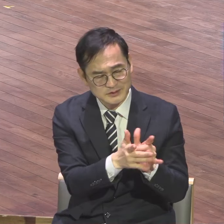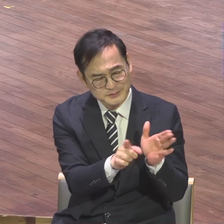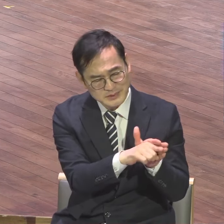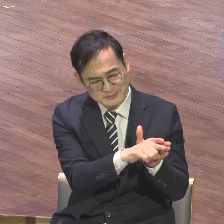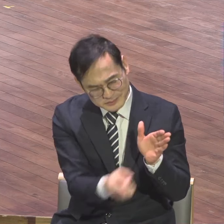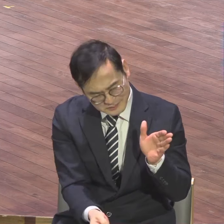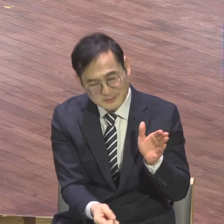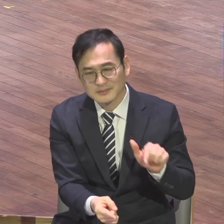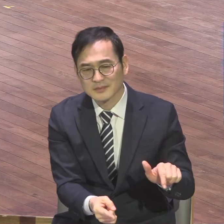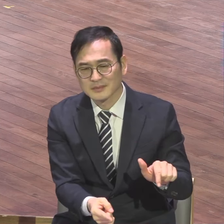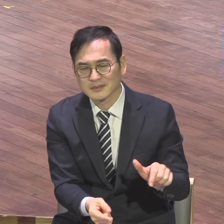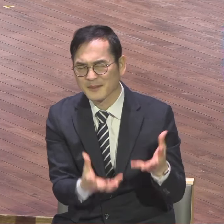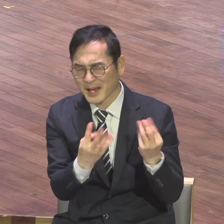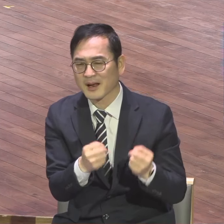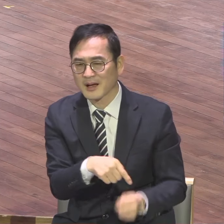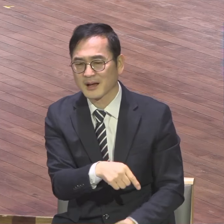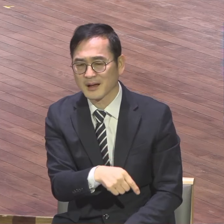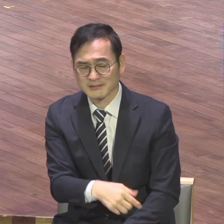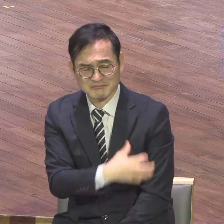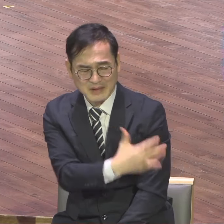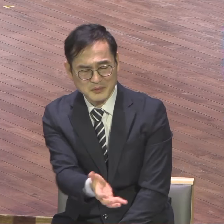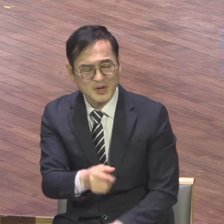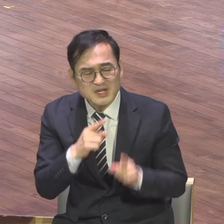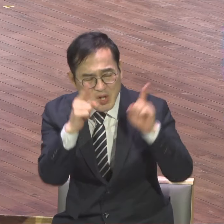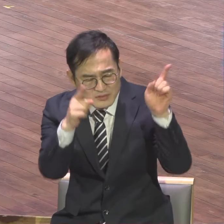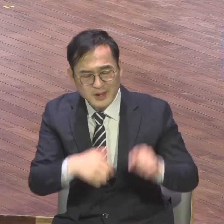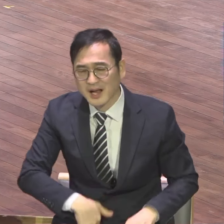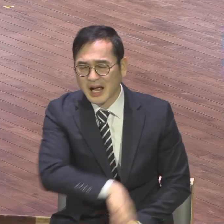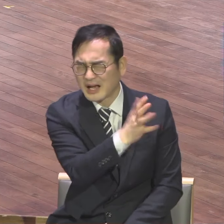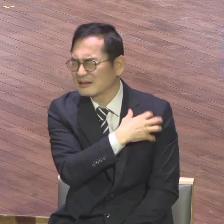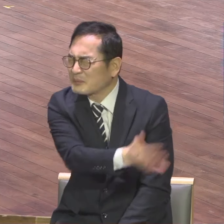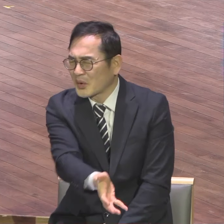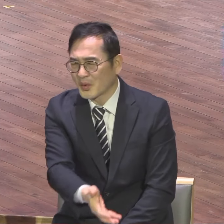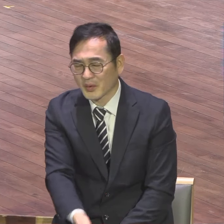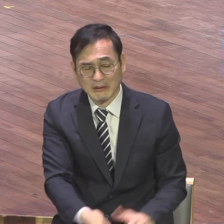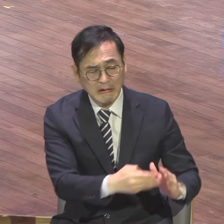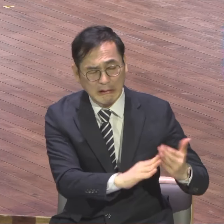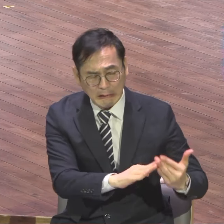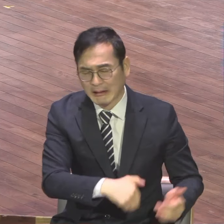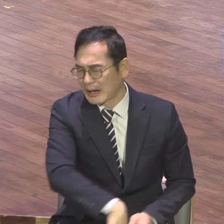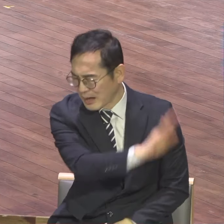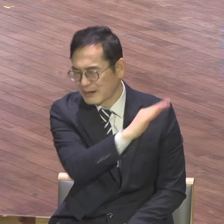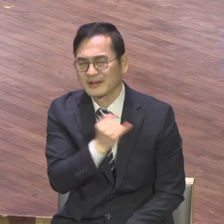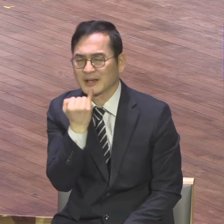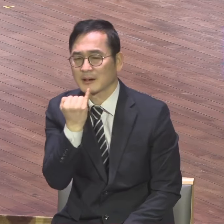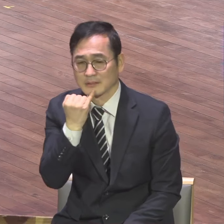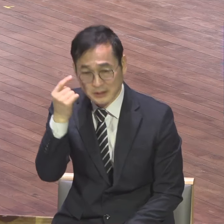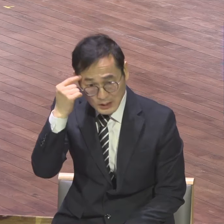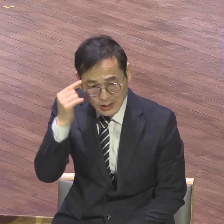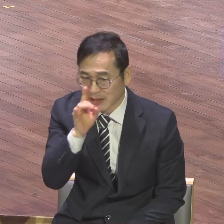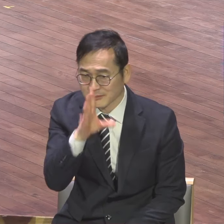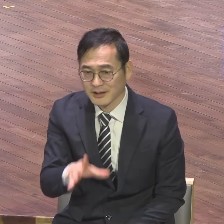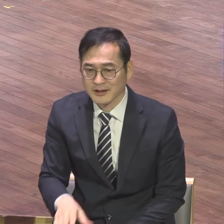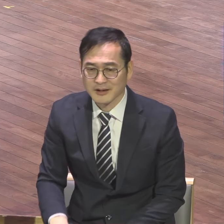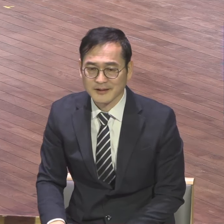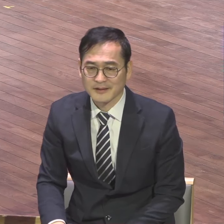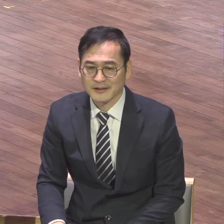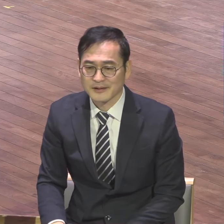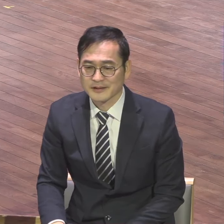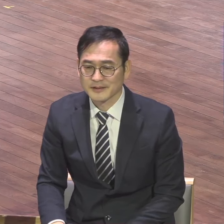거예요. 자수해서 광경을 찾으세요. 곤룩전도 다 조사합니다. 아민들 분들 전부 다 연락해서 다